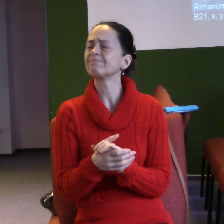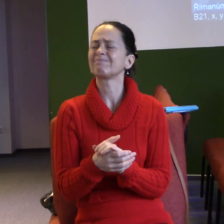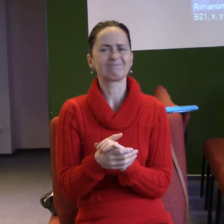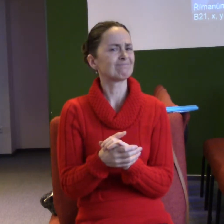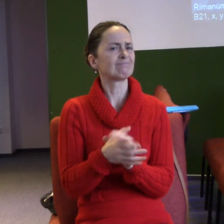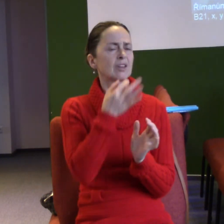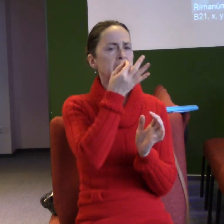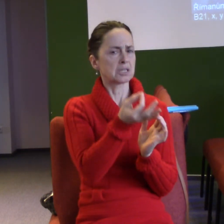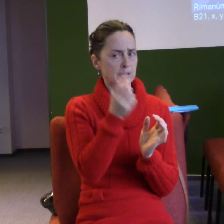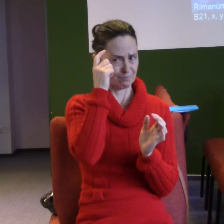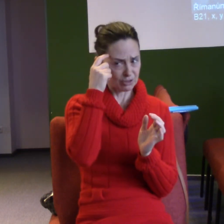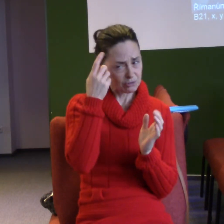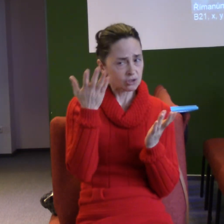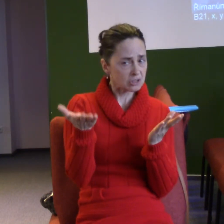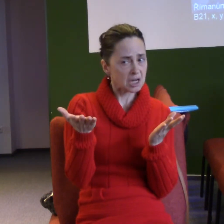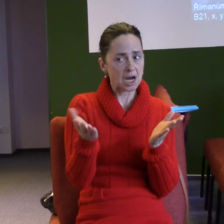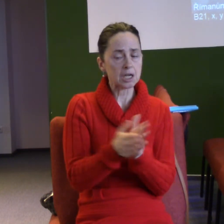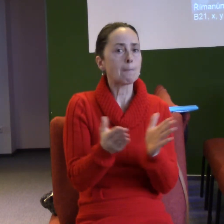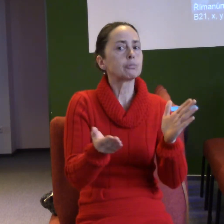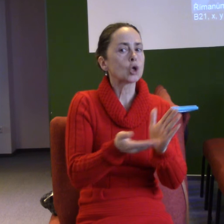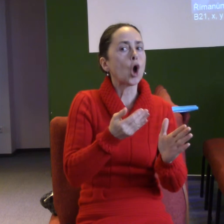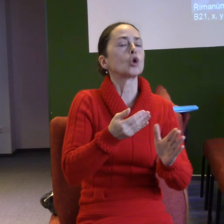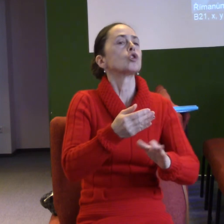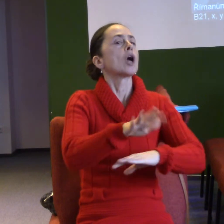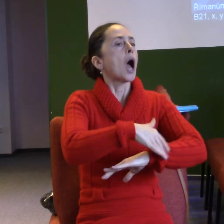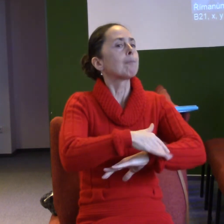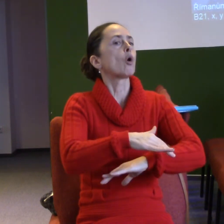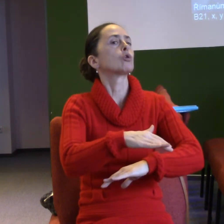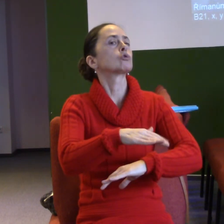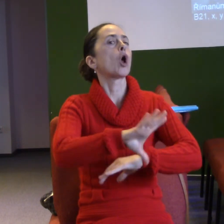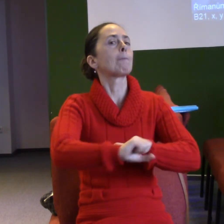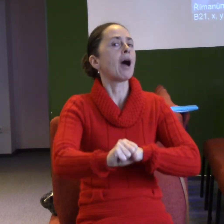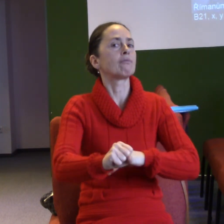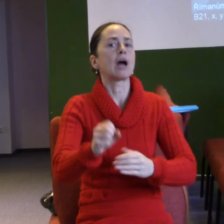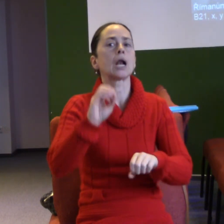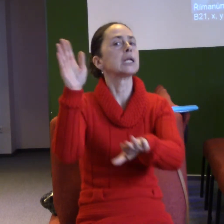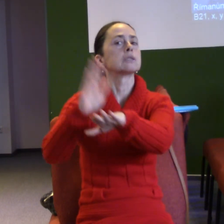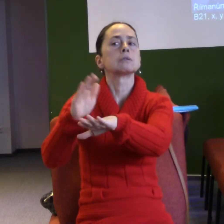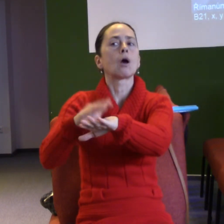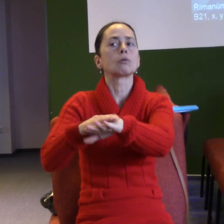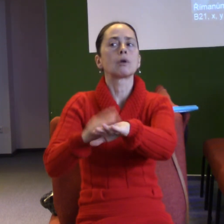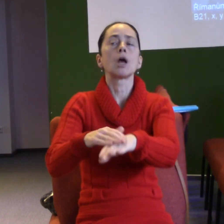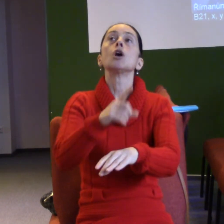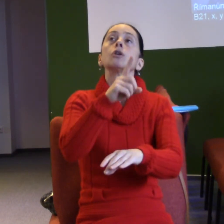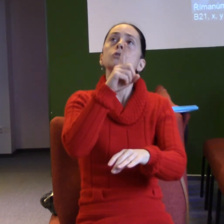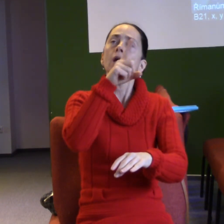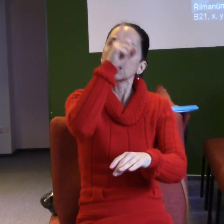přemýšleli, proč tam třeba není království Boží je moc Boží, uzdravování,